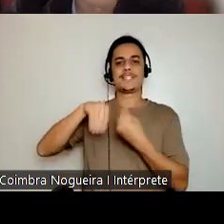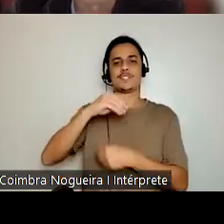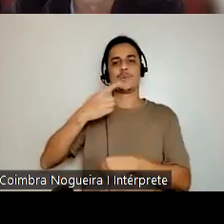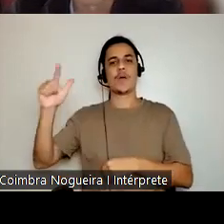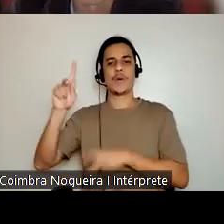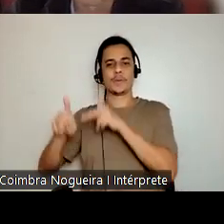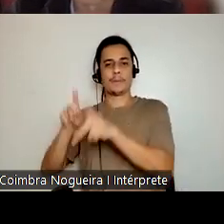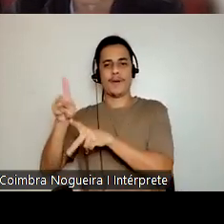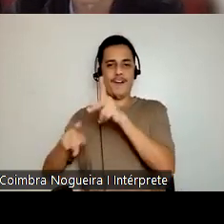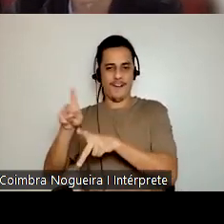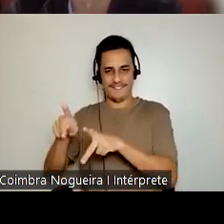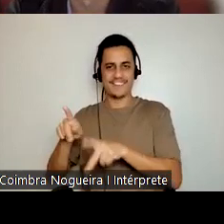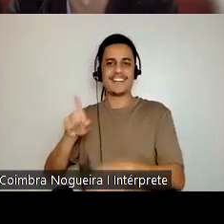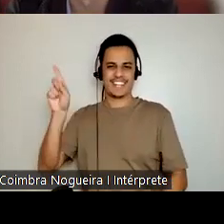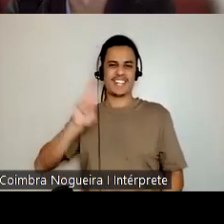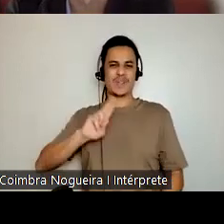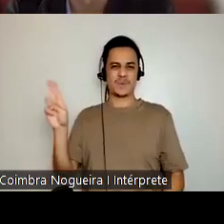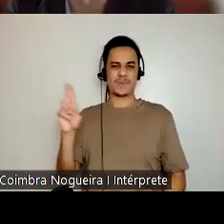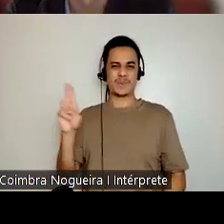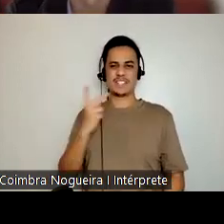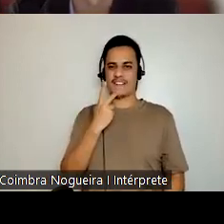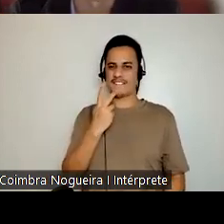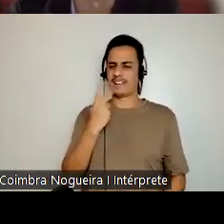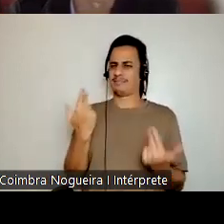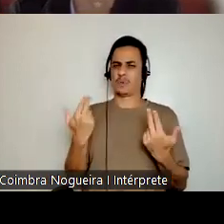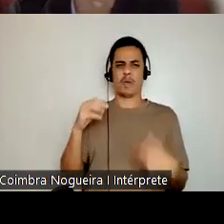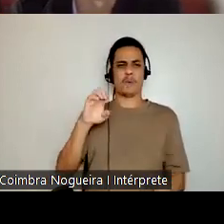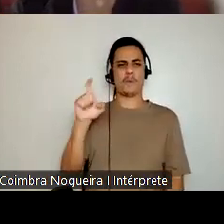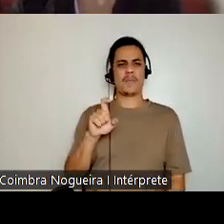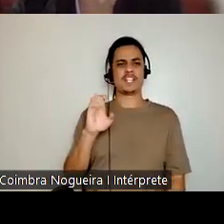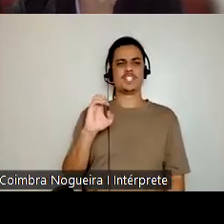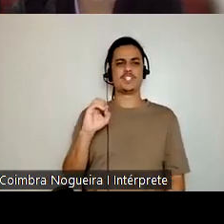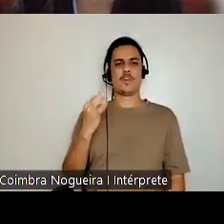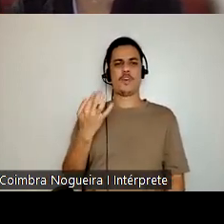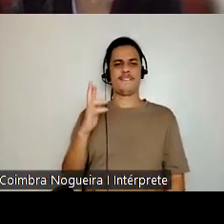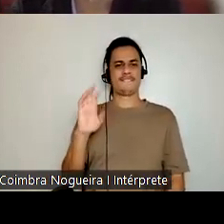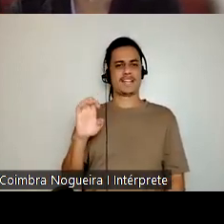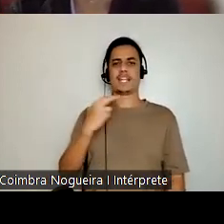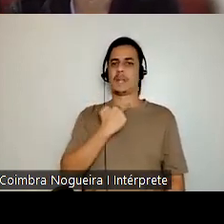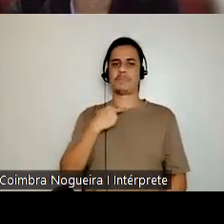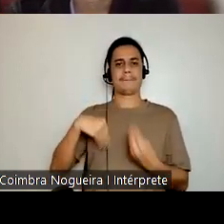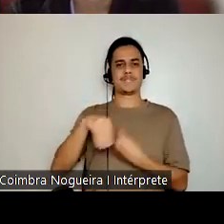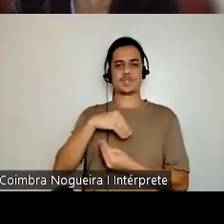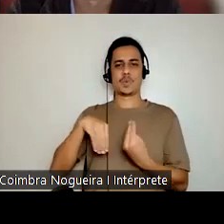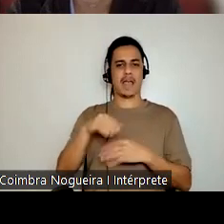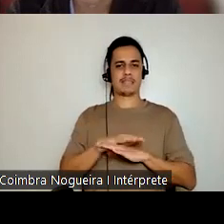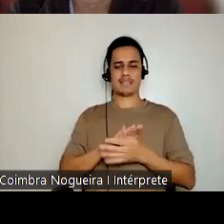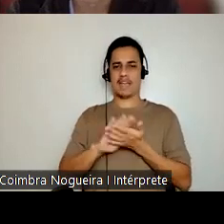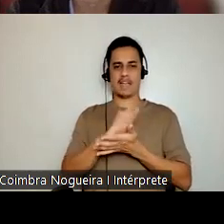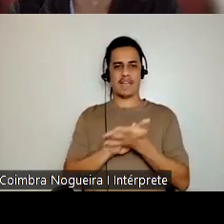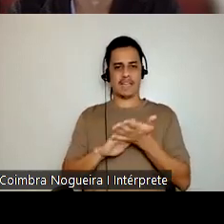que eles são, ele usa a expressão, são como enxofre, insolúveis, e é um pouco essa, a base